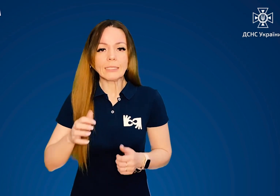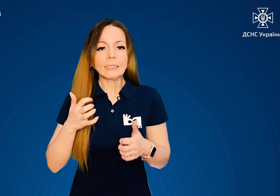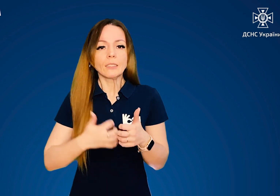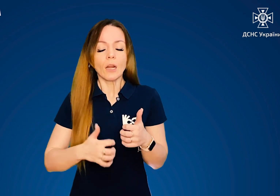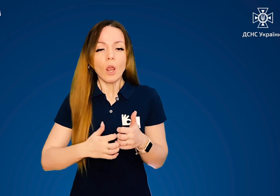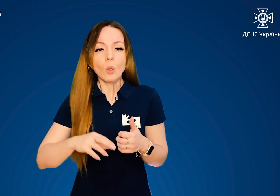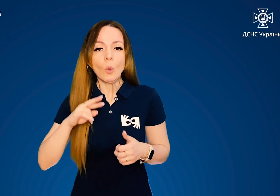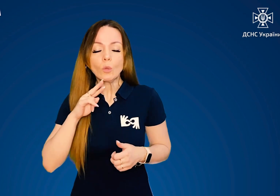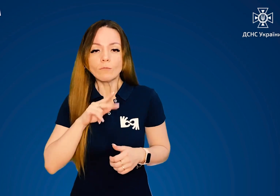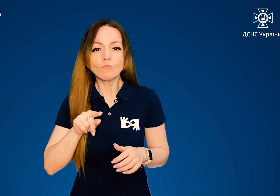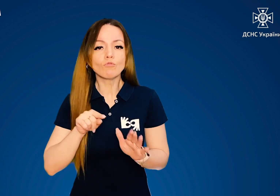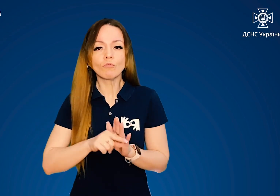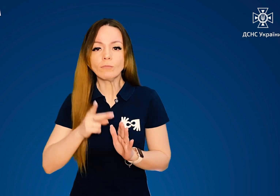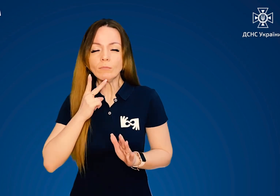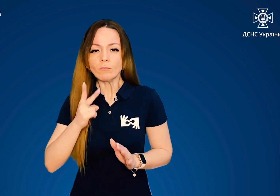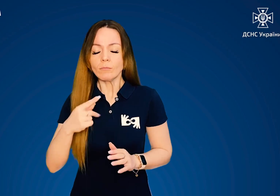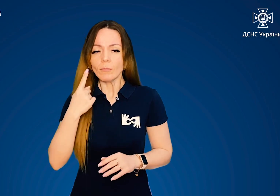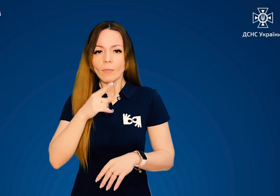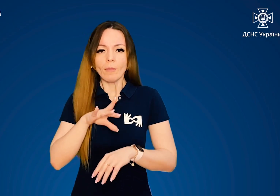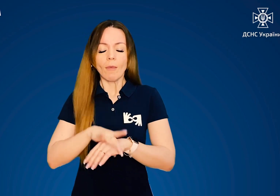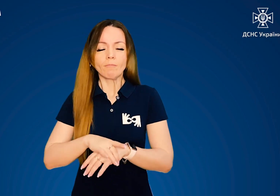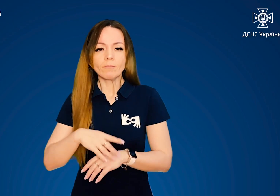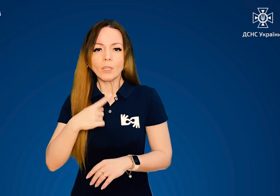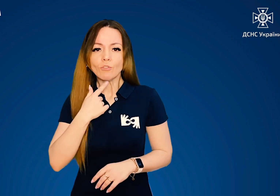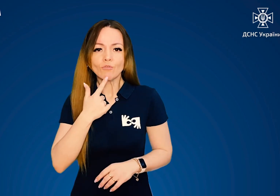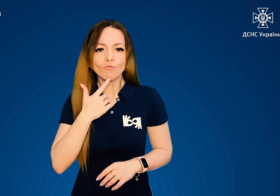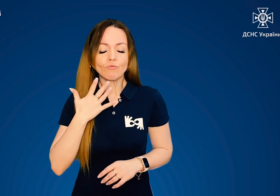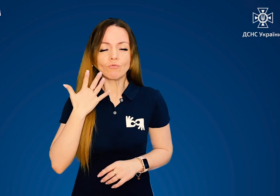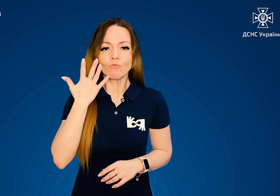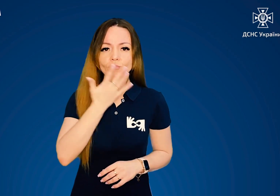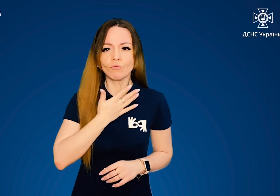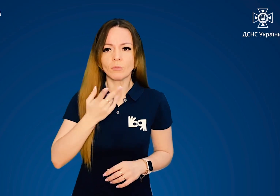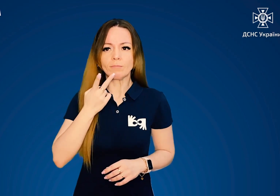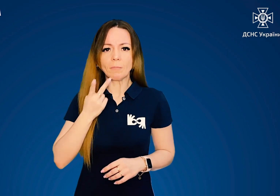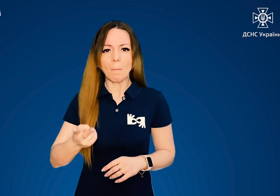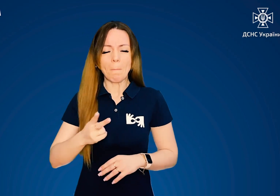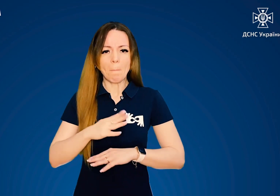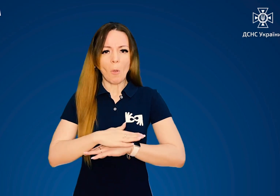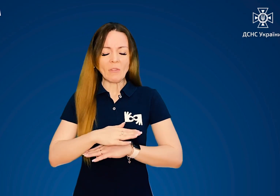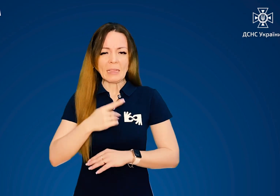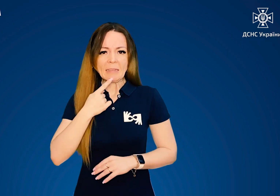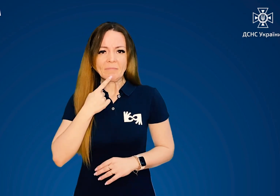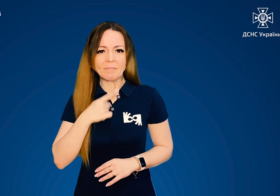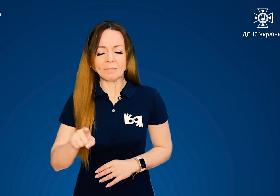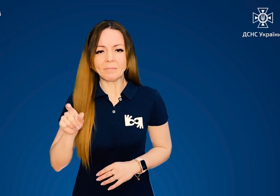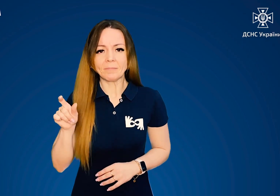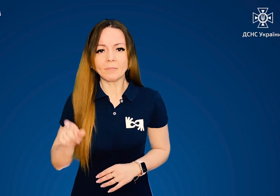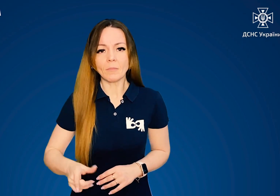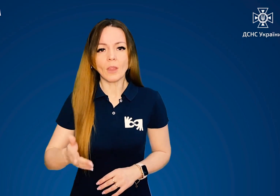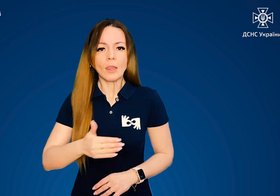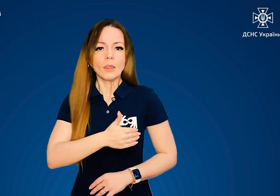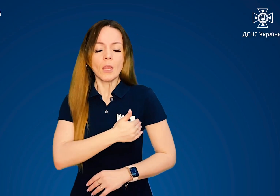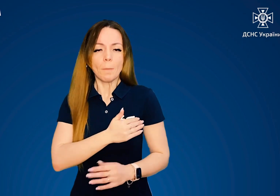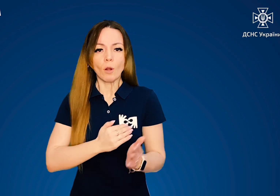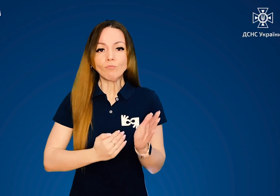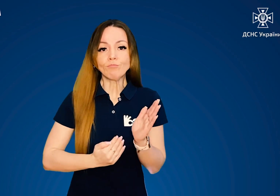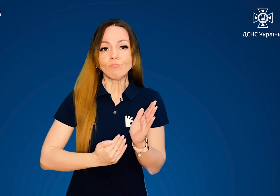середнього ступеня утруєння є почервоніння обличчя, неадекватність поведінки, підвищення